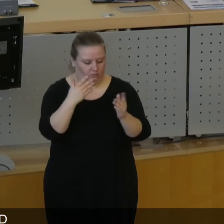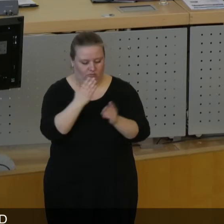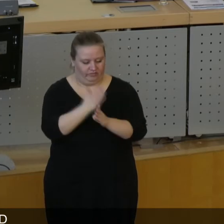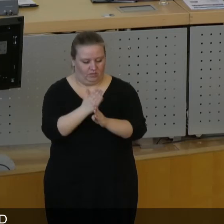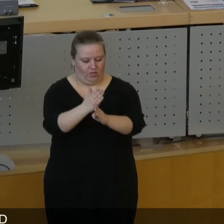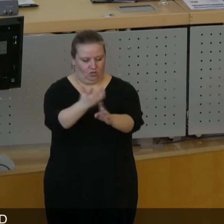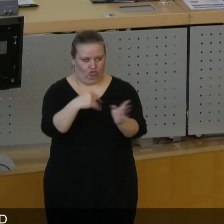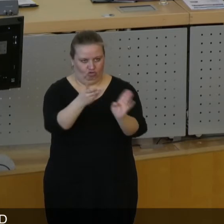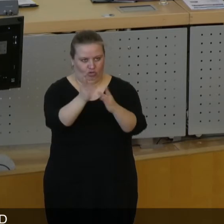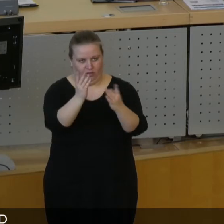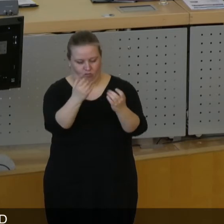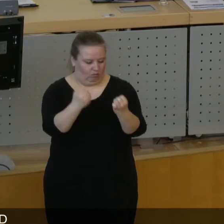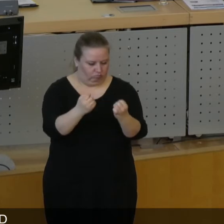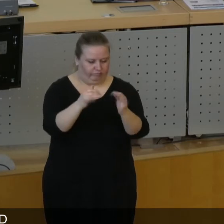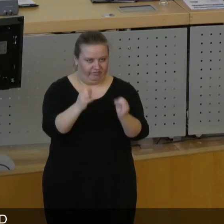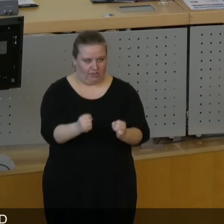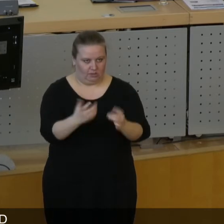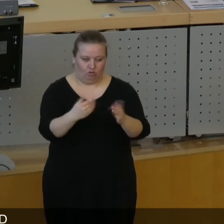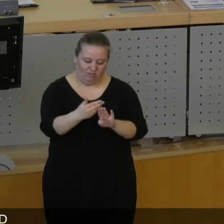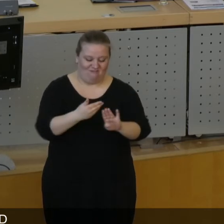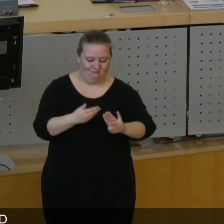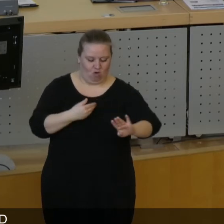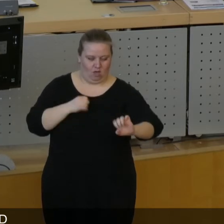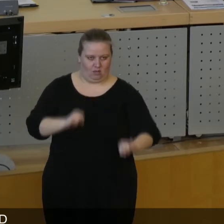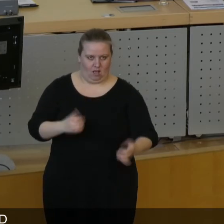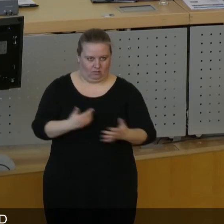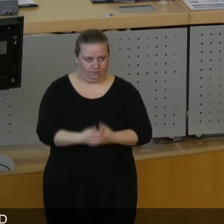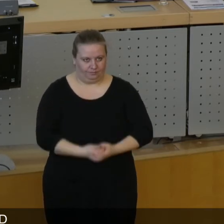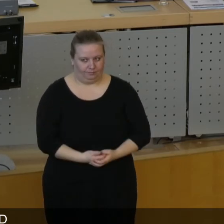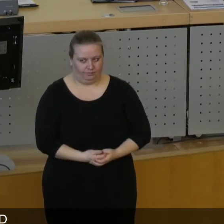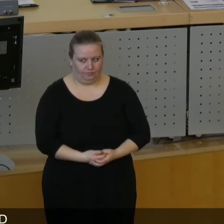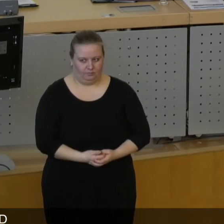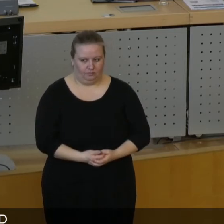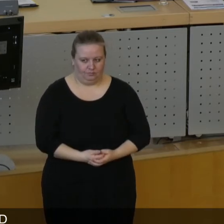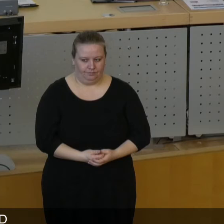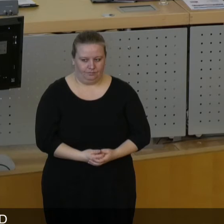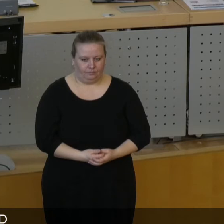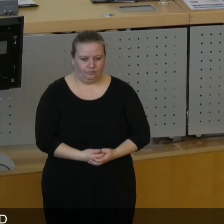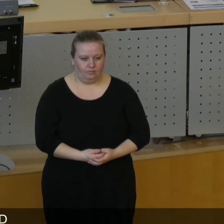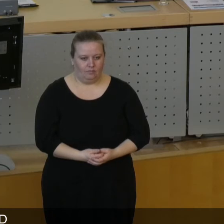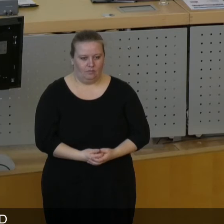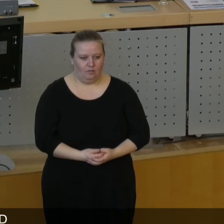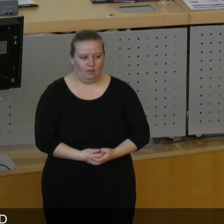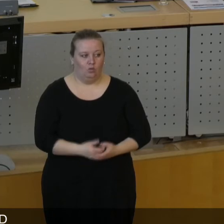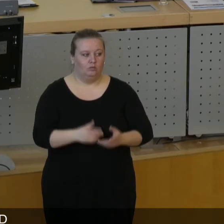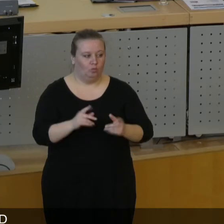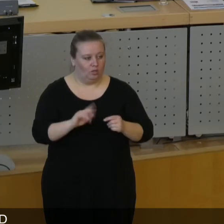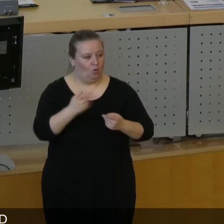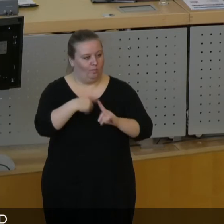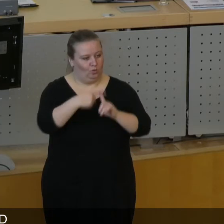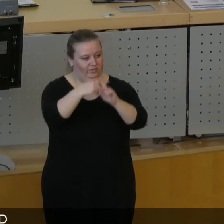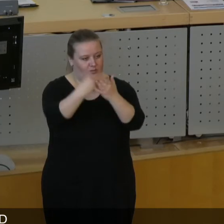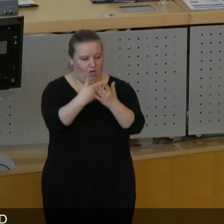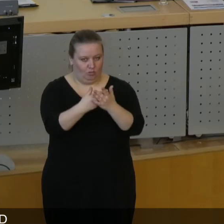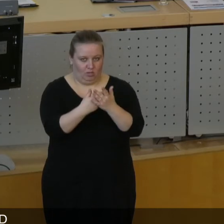zu spät ist, wenn eigentlich alles schon feststeht und man niemandem mehr weiterhelfen kann. Und ein positives